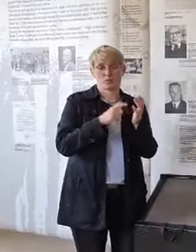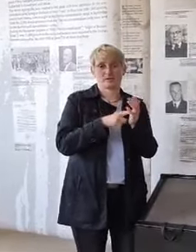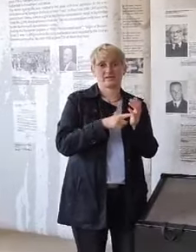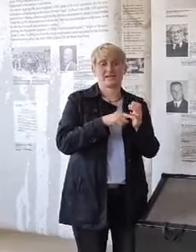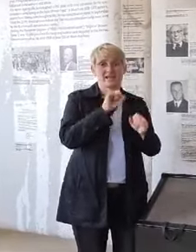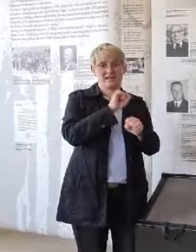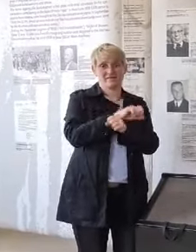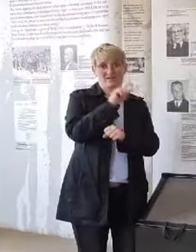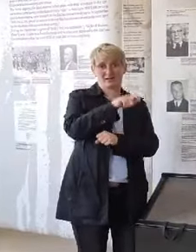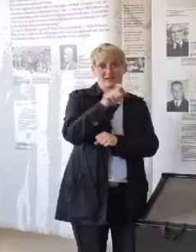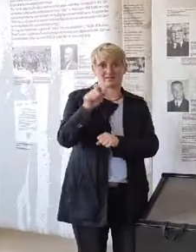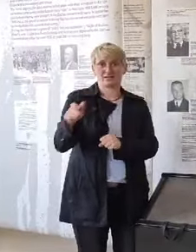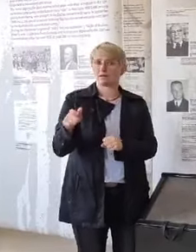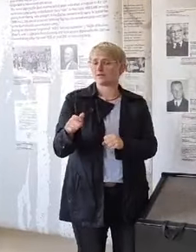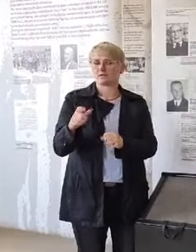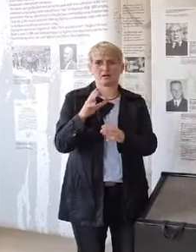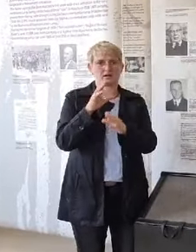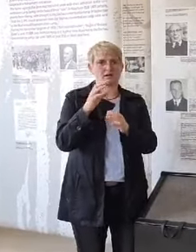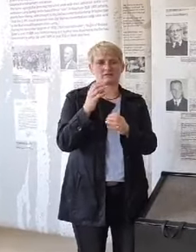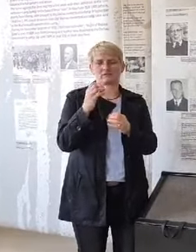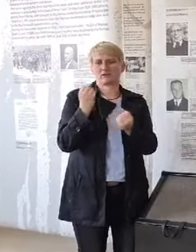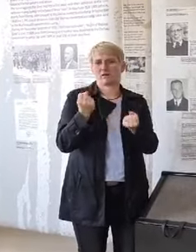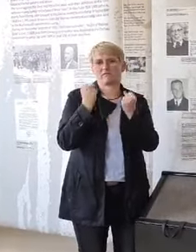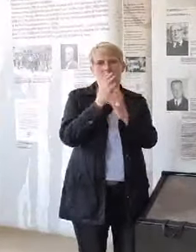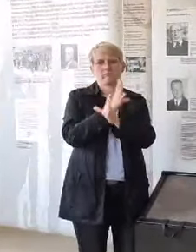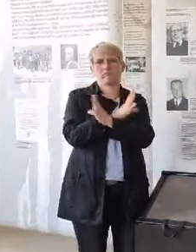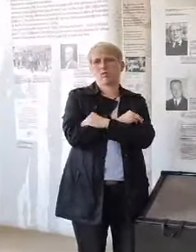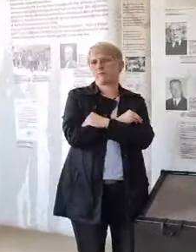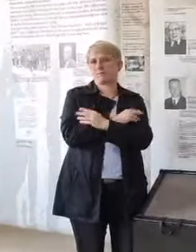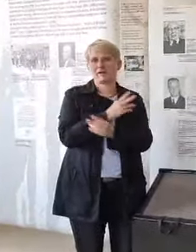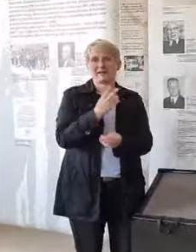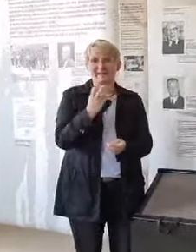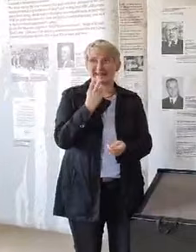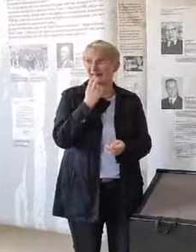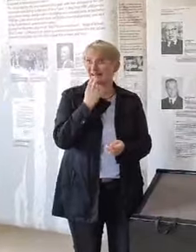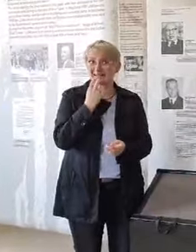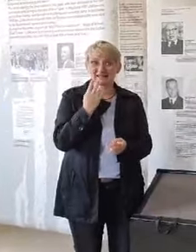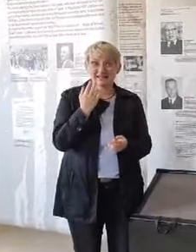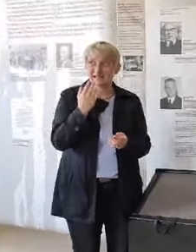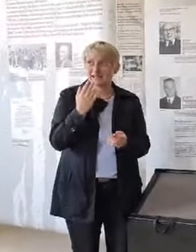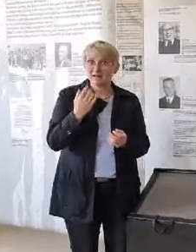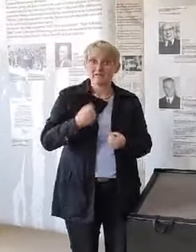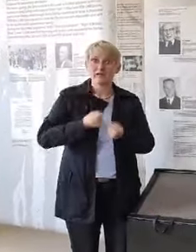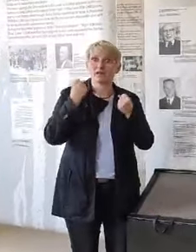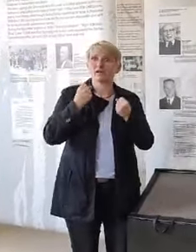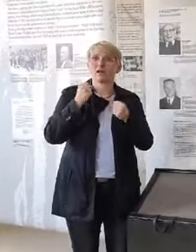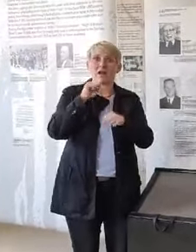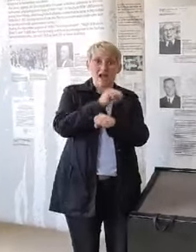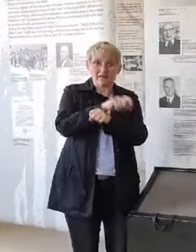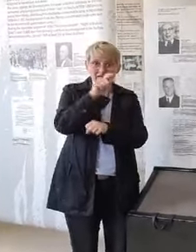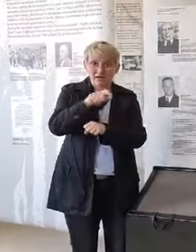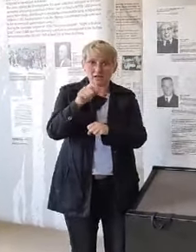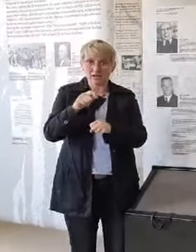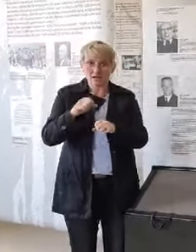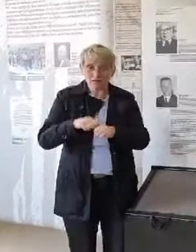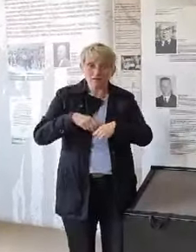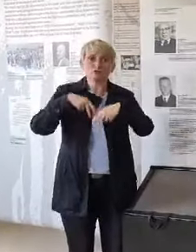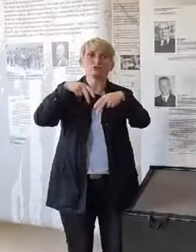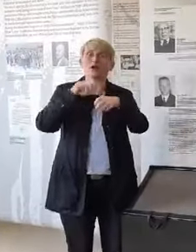entkräftet waren, also gar nicht mehr genug Energie hatten, an so etwas wie eine Art Häftlingsaufstand oder Flucht zu denken. Es liegt aber auch